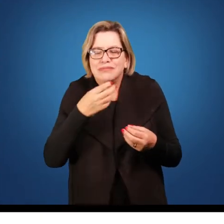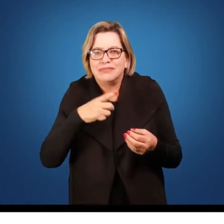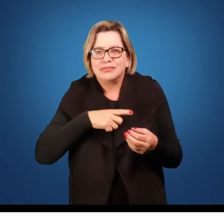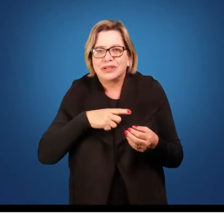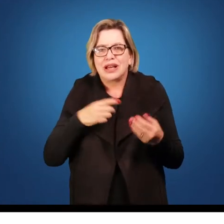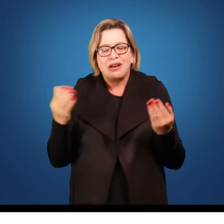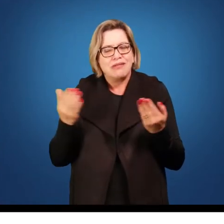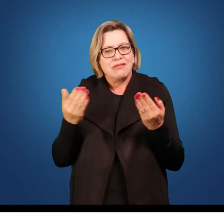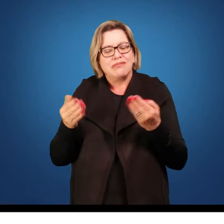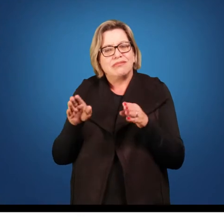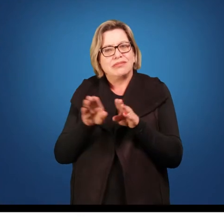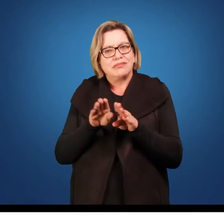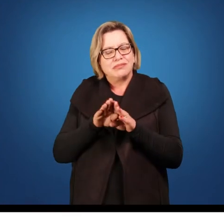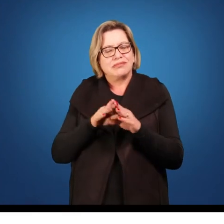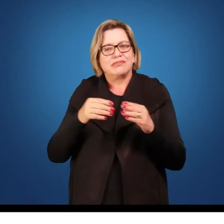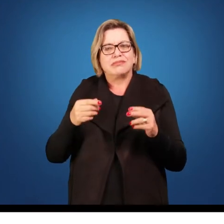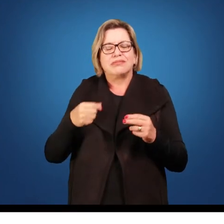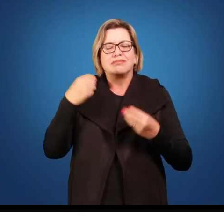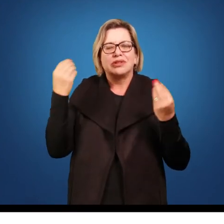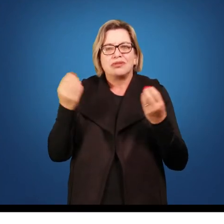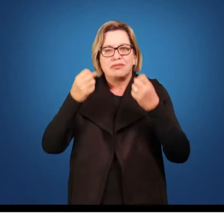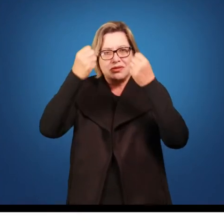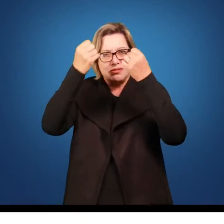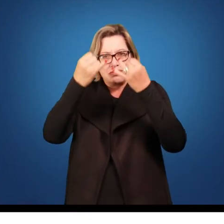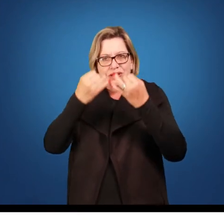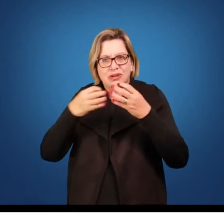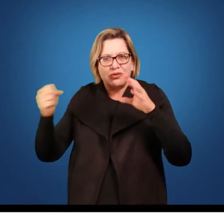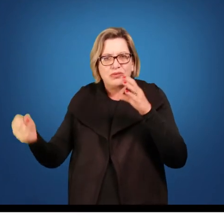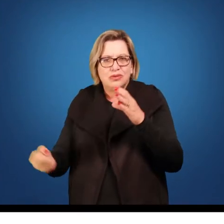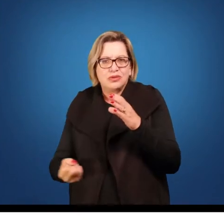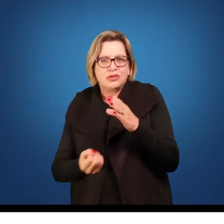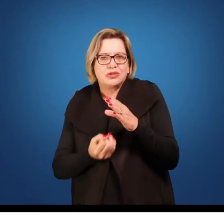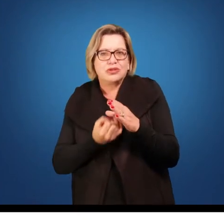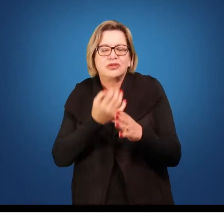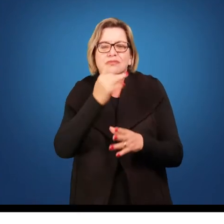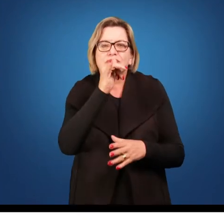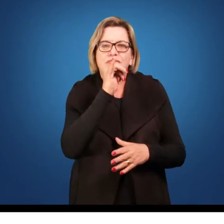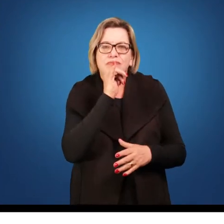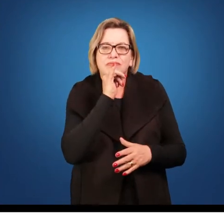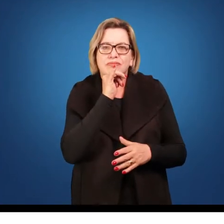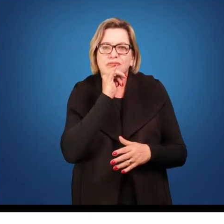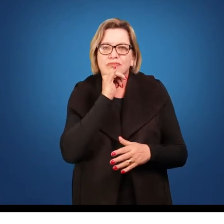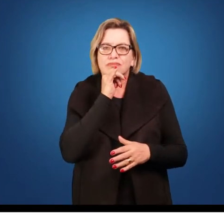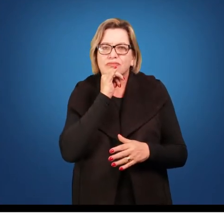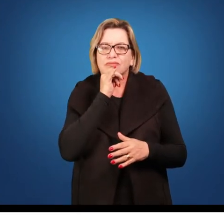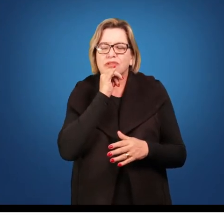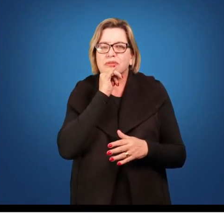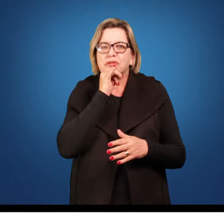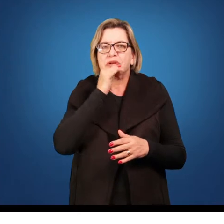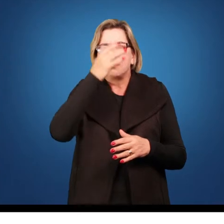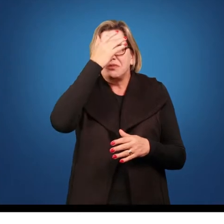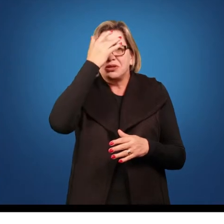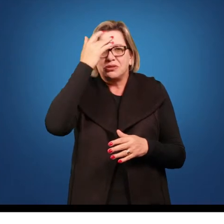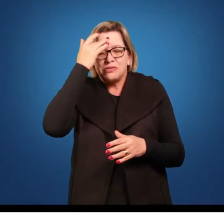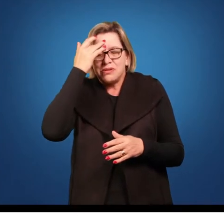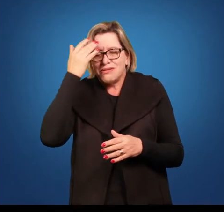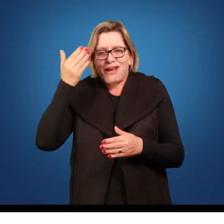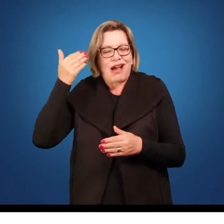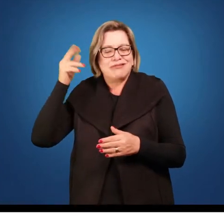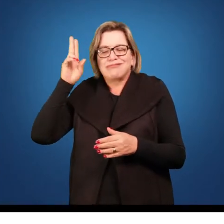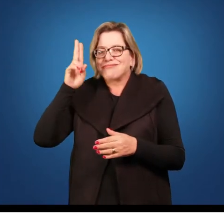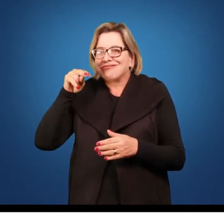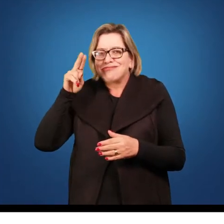momento da disciplina também o surgimento, por exemplo, de perfis não políticos na política.